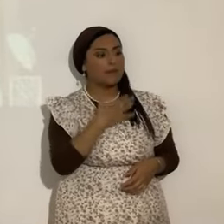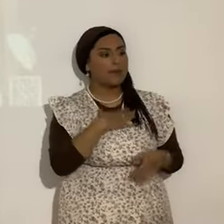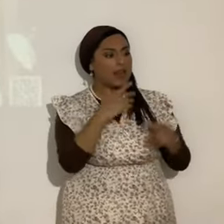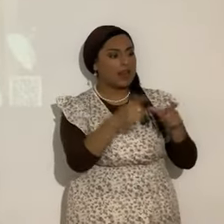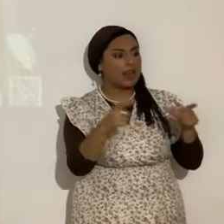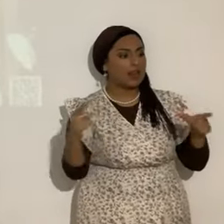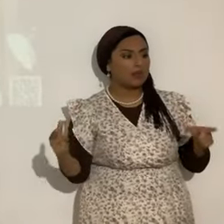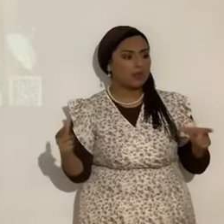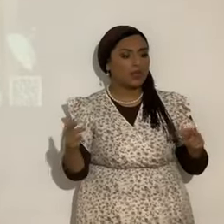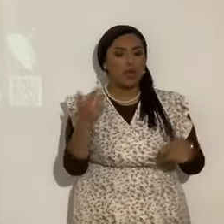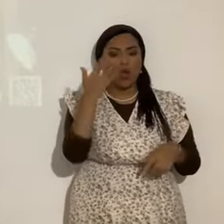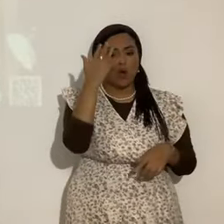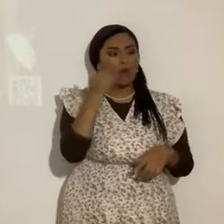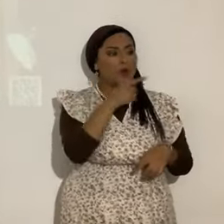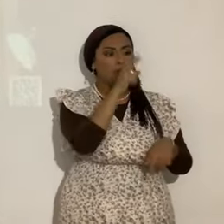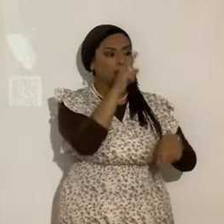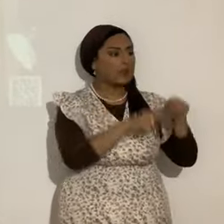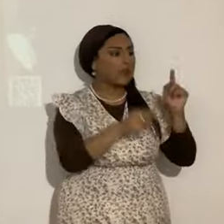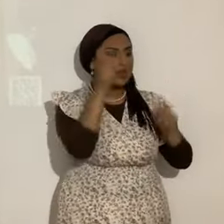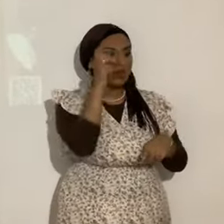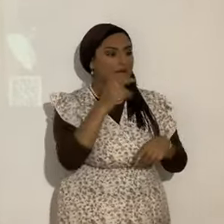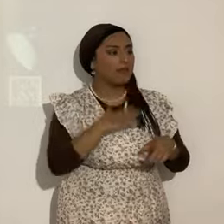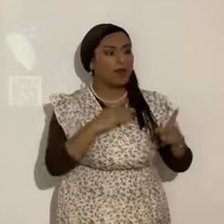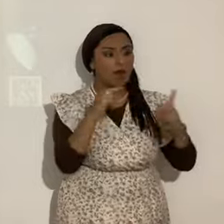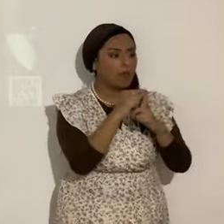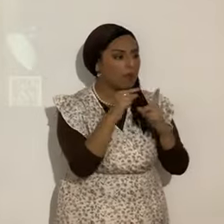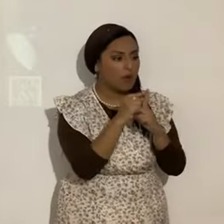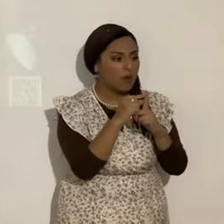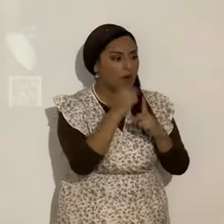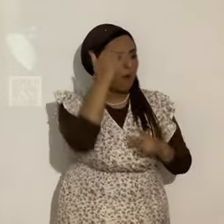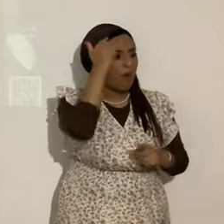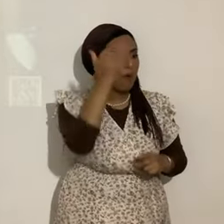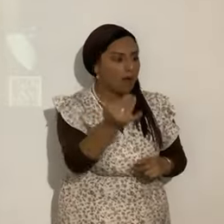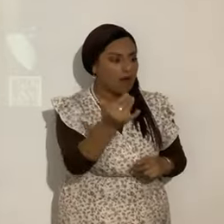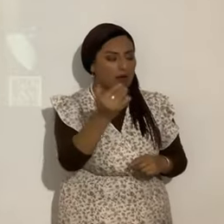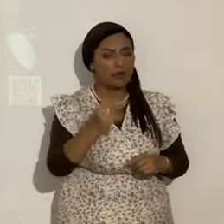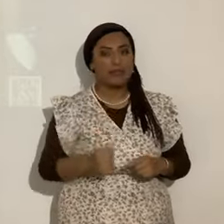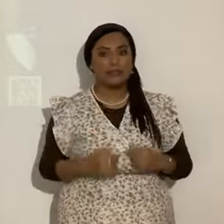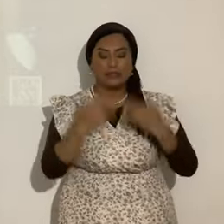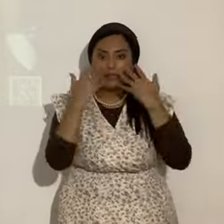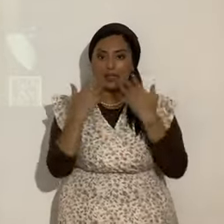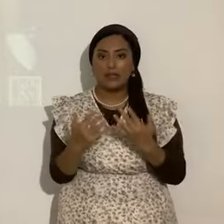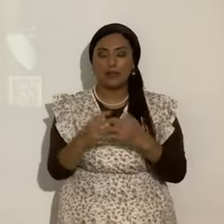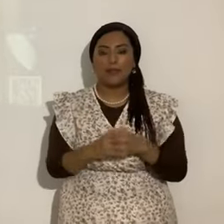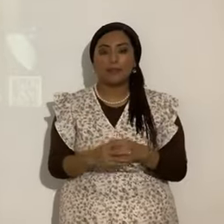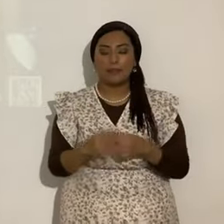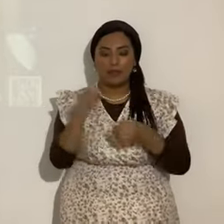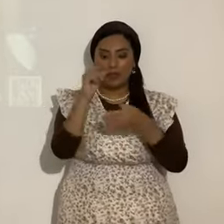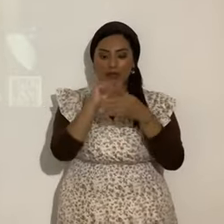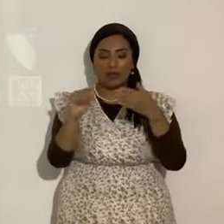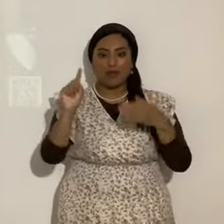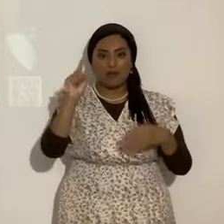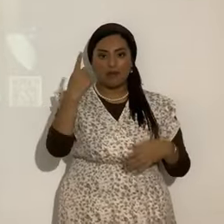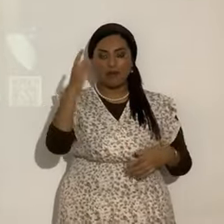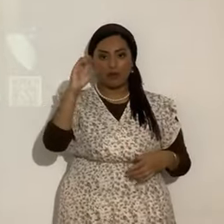qué no podéis escuchar mi palabra? qué tristeza ¿verdad? ahora vamos a 1 Corintios capítulo